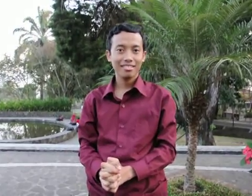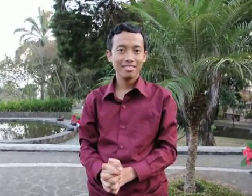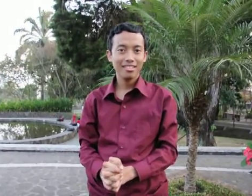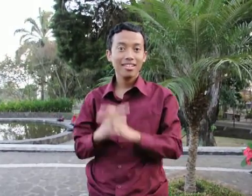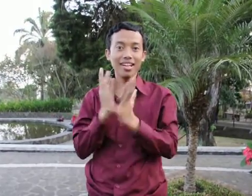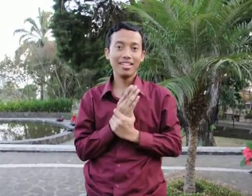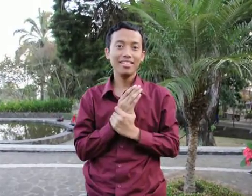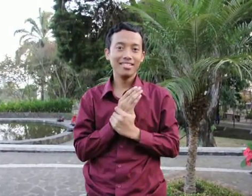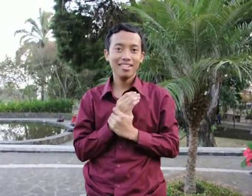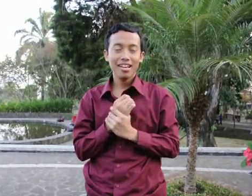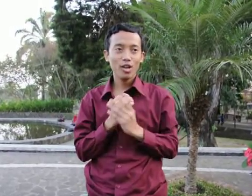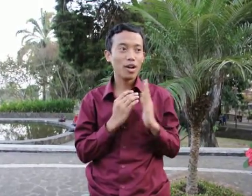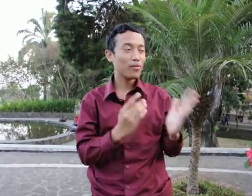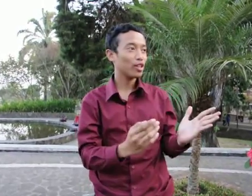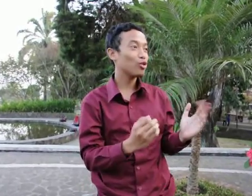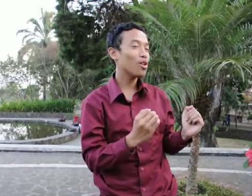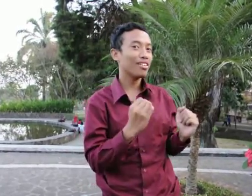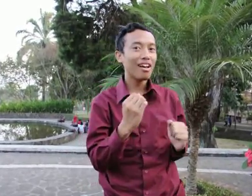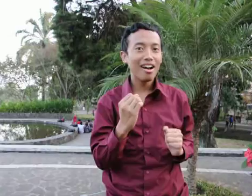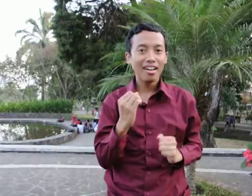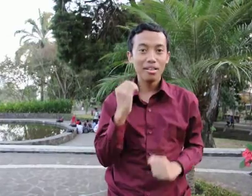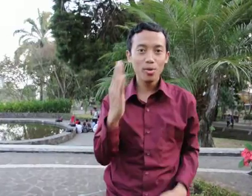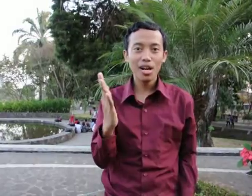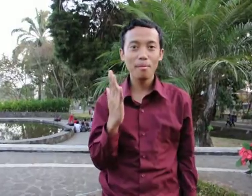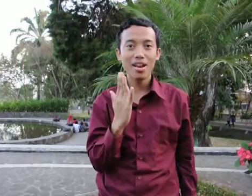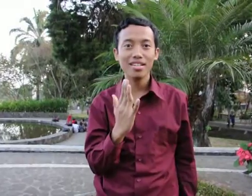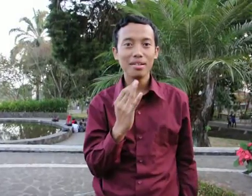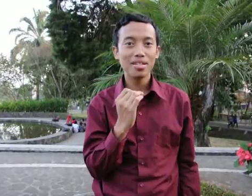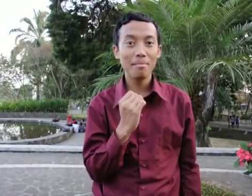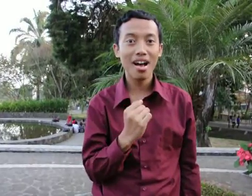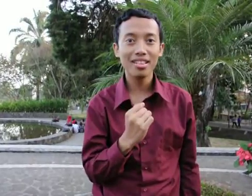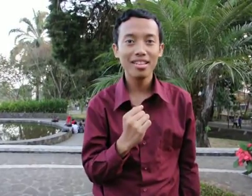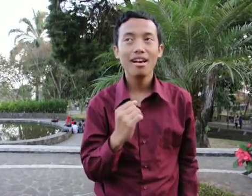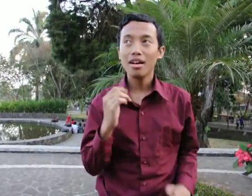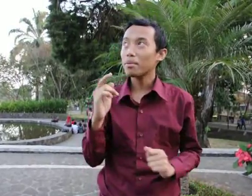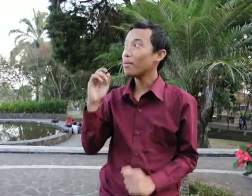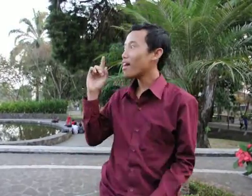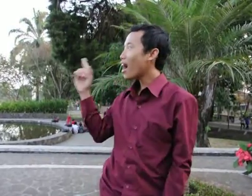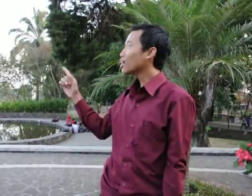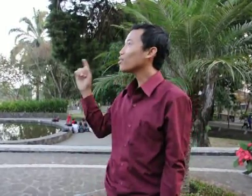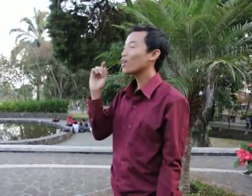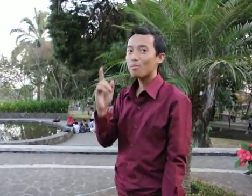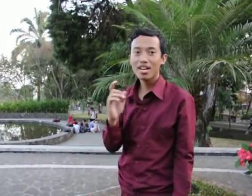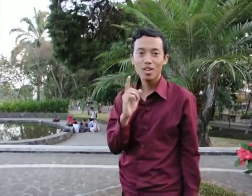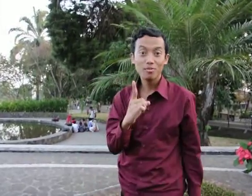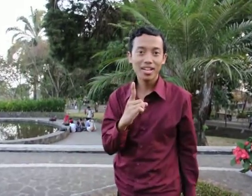Jadi, geografi itu adalah ilmu yang mempelajari persamaan dan perbedaan fenomena geosfer